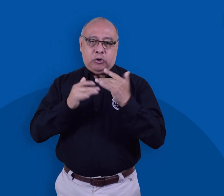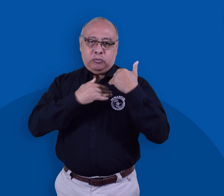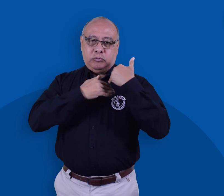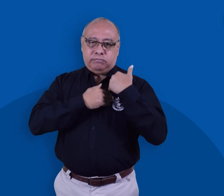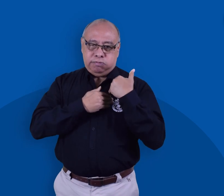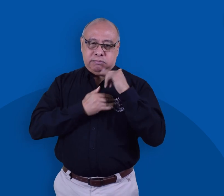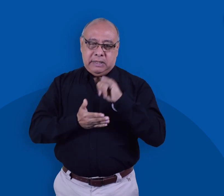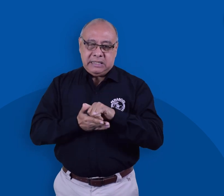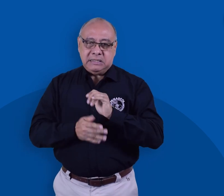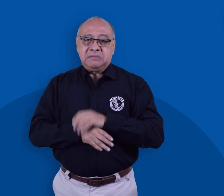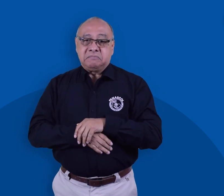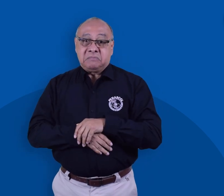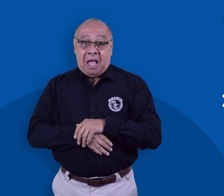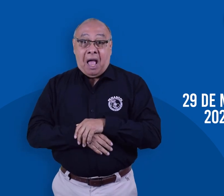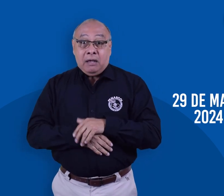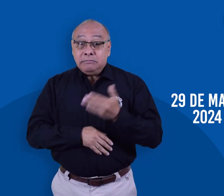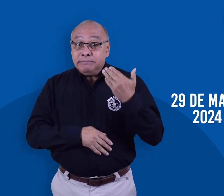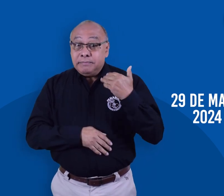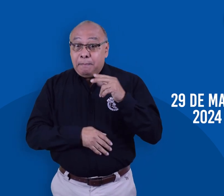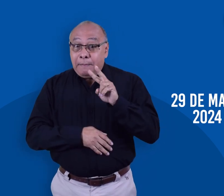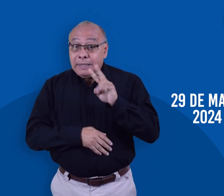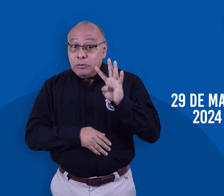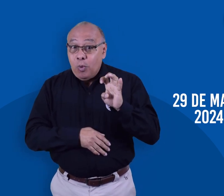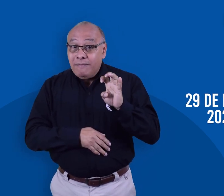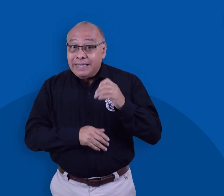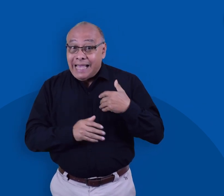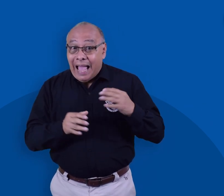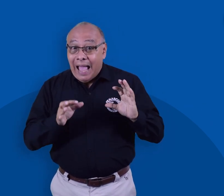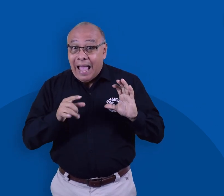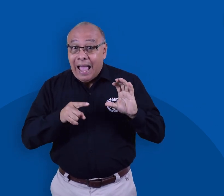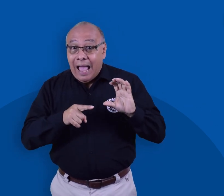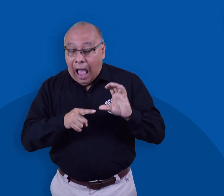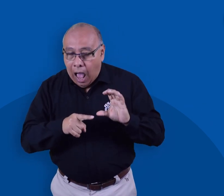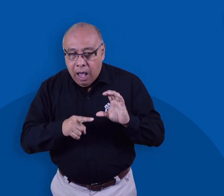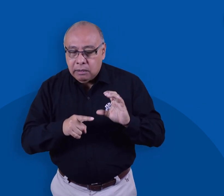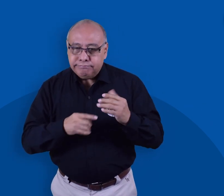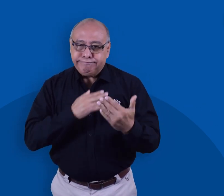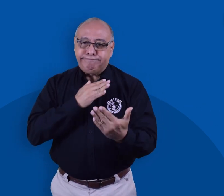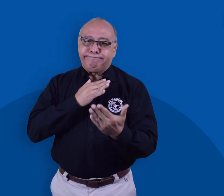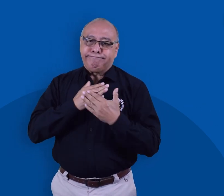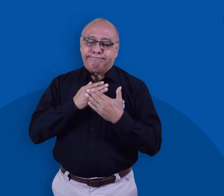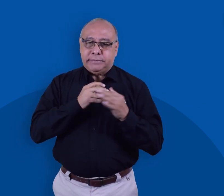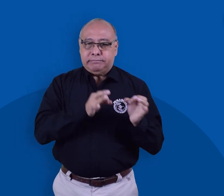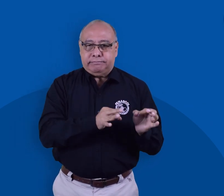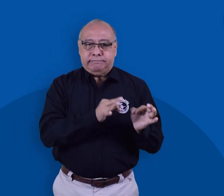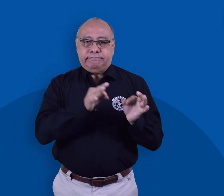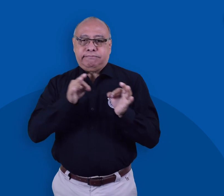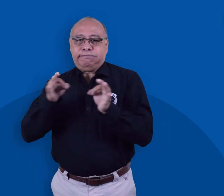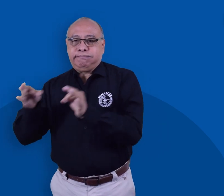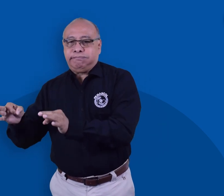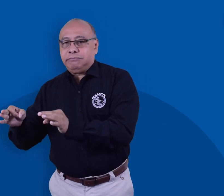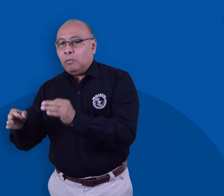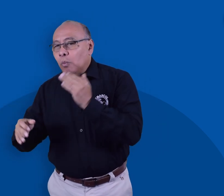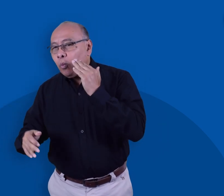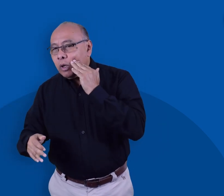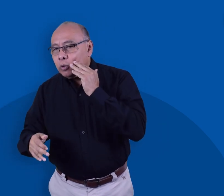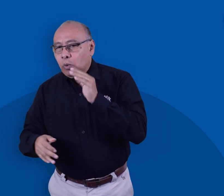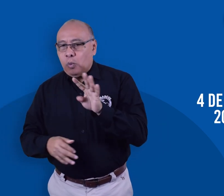centro de relevo. La cita era el pasado 29 de mayo, pero se nos avisó que había que reprogramar y quedó para el 4 de